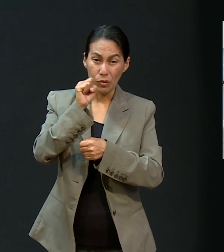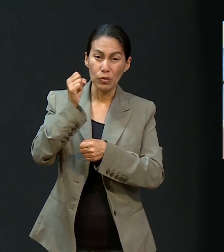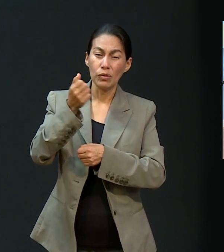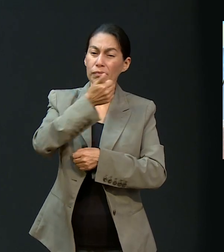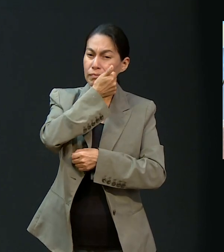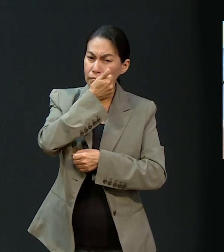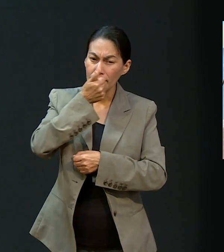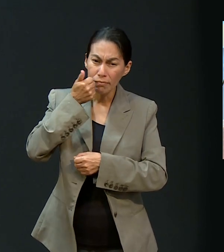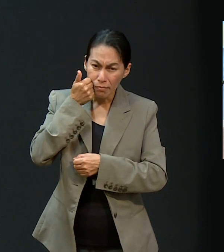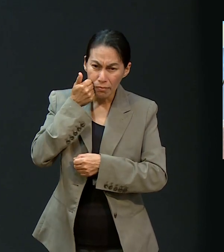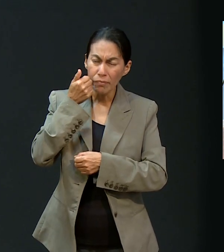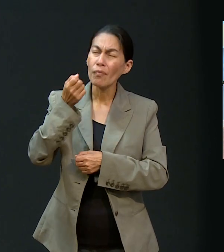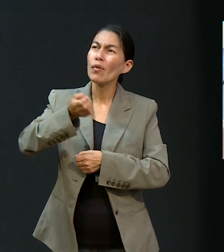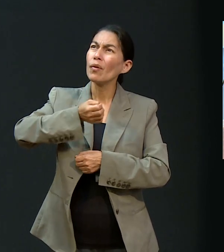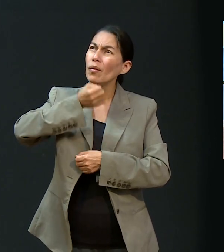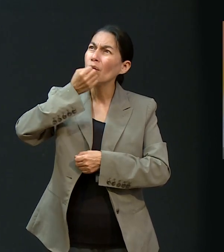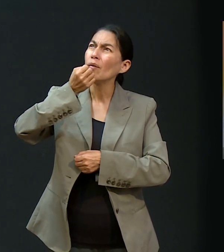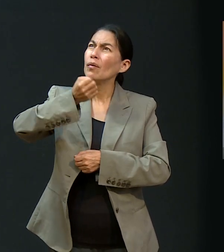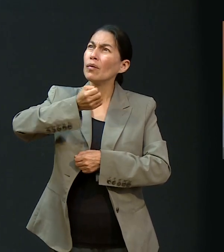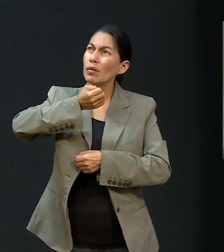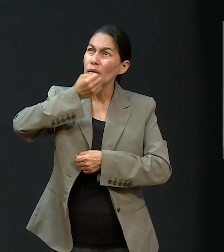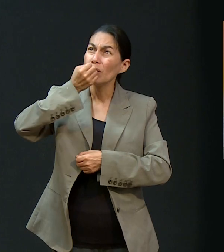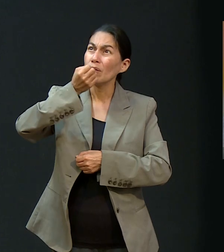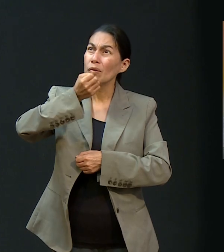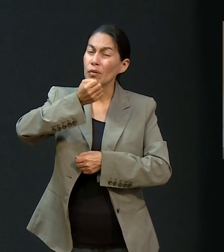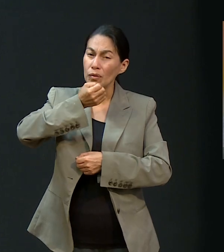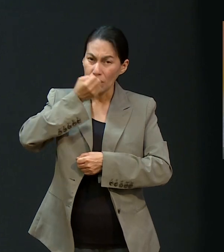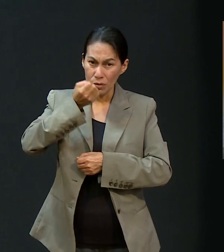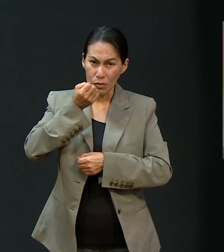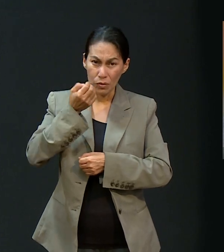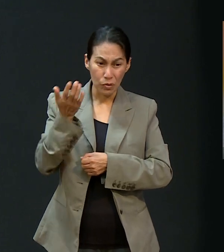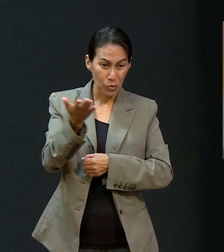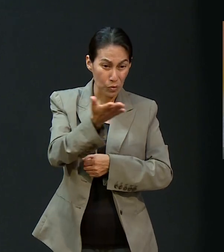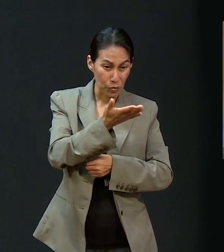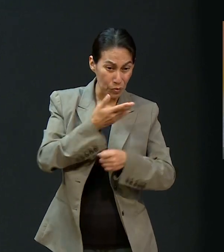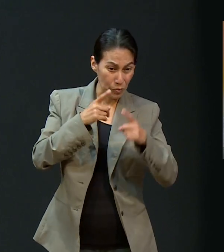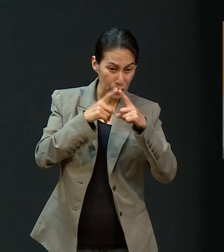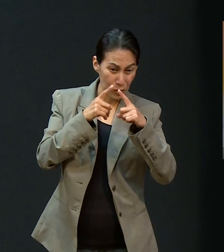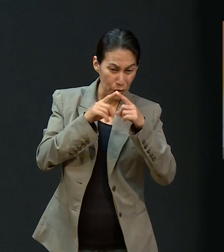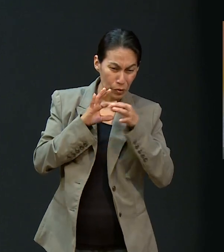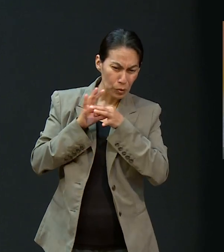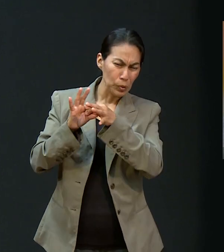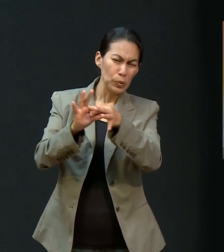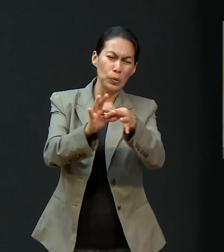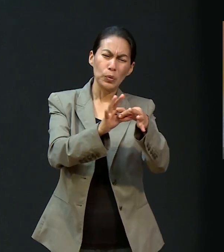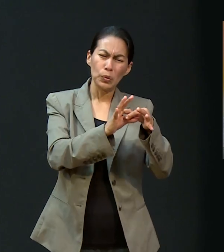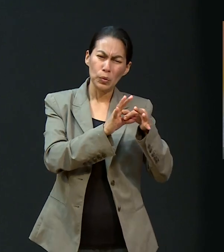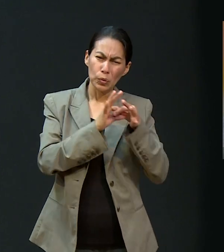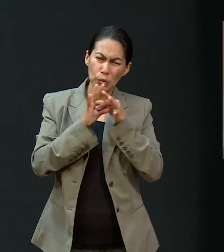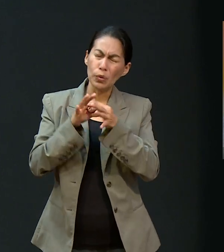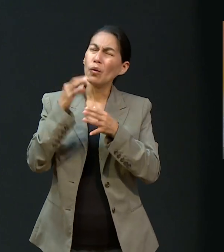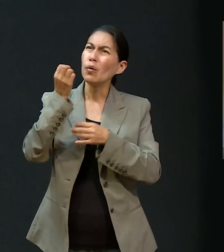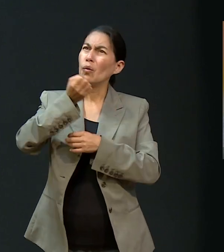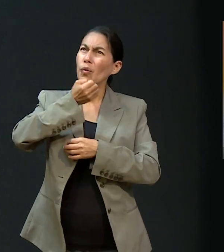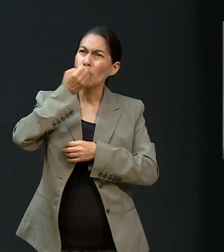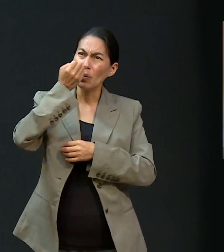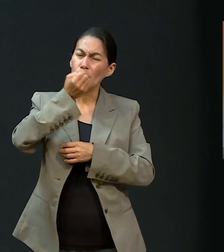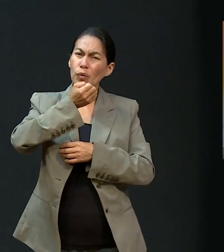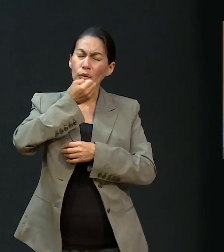siete sábados. Estuvimos ayunando, estuvimos orando. Y toda la iglesia se unió. Igual,